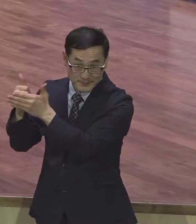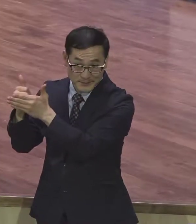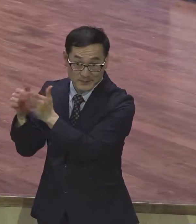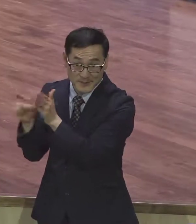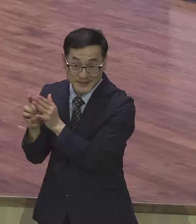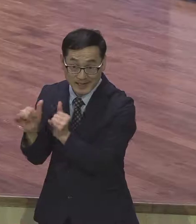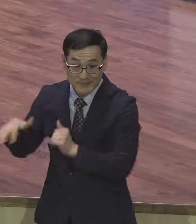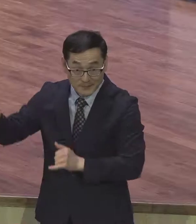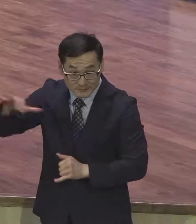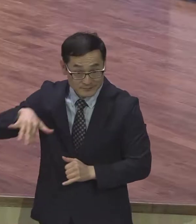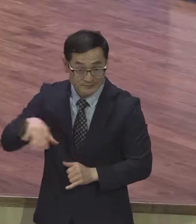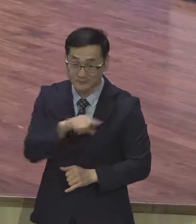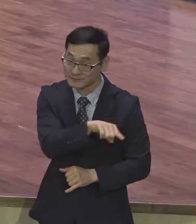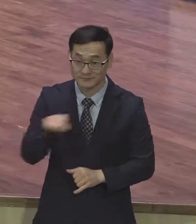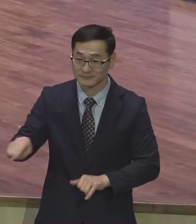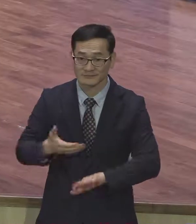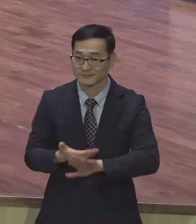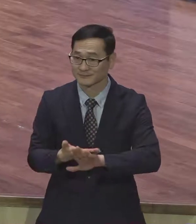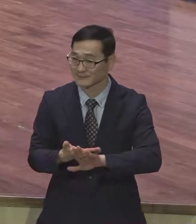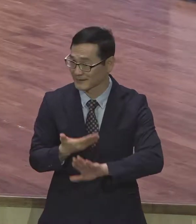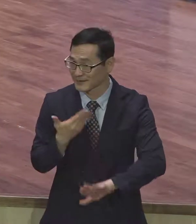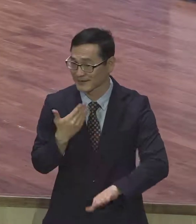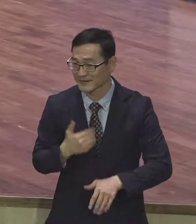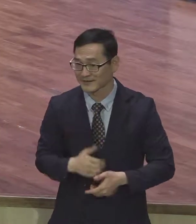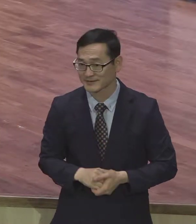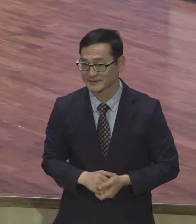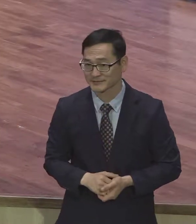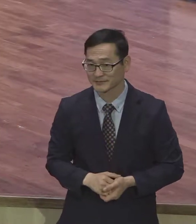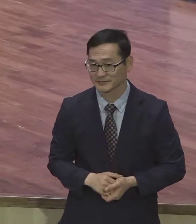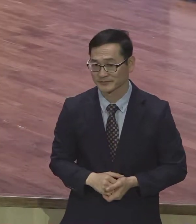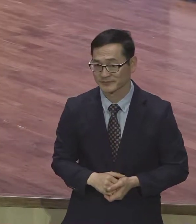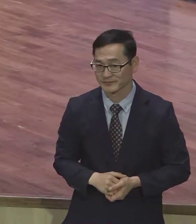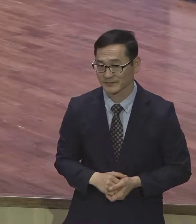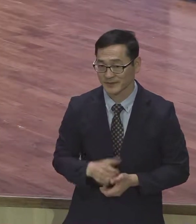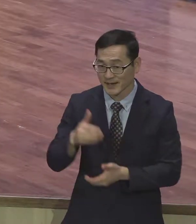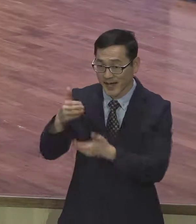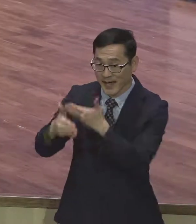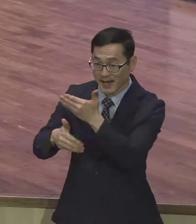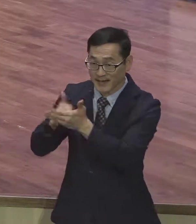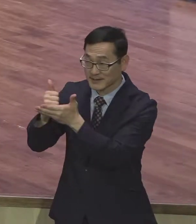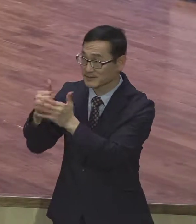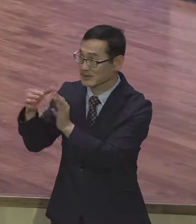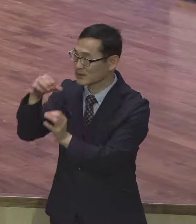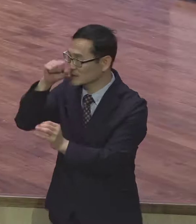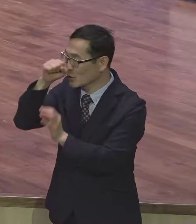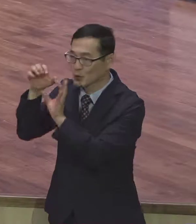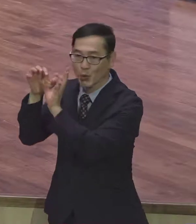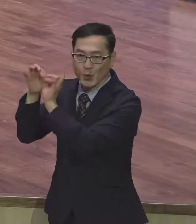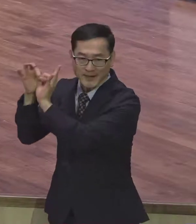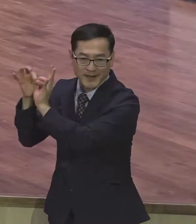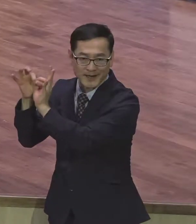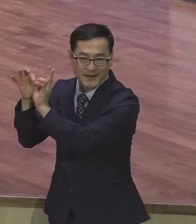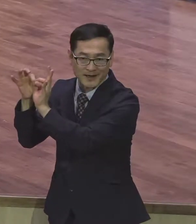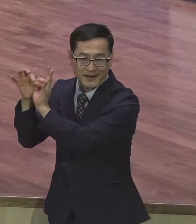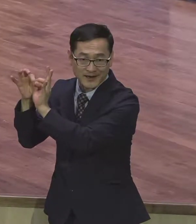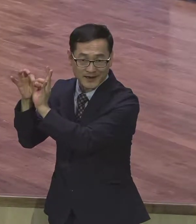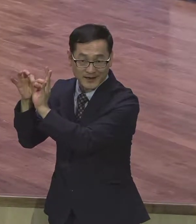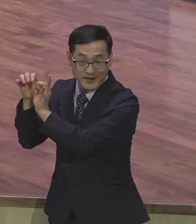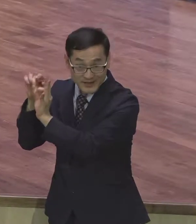이렇게 하나님과의 바른 관계 속에서 사는 것이 뭐요? 바로 의의의 삶이에요.